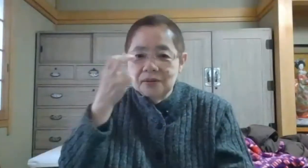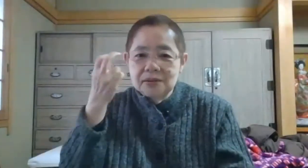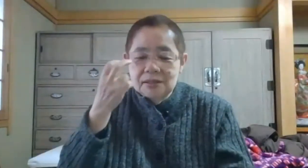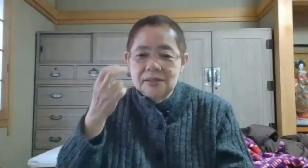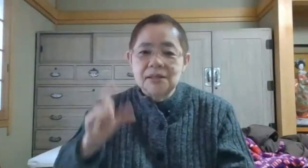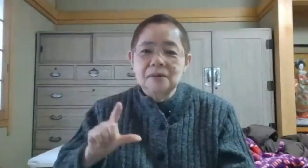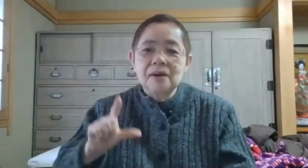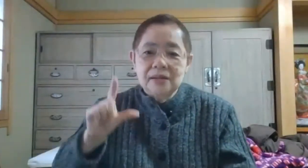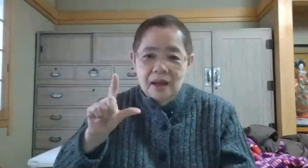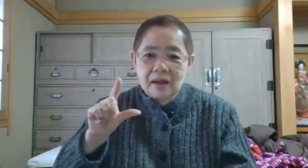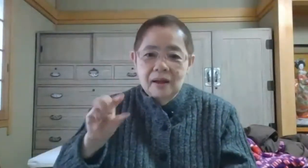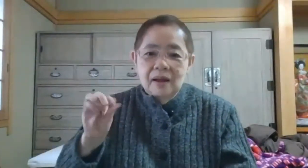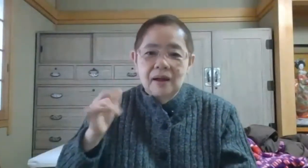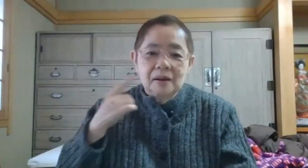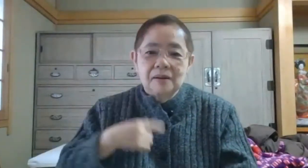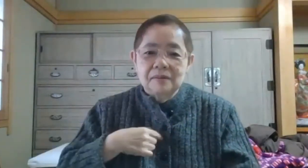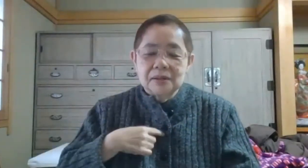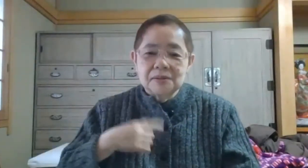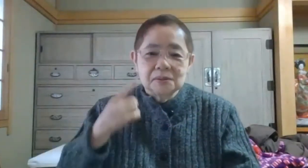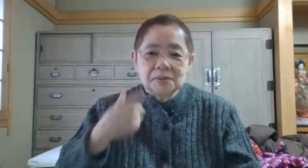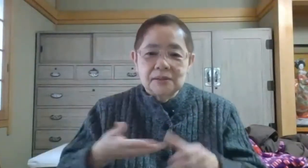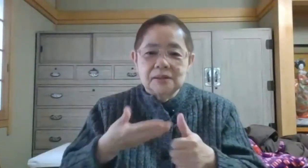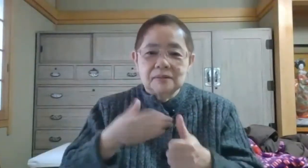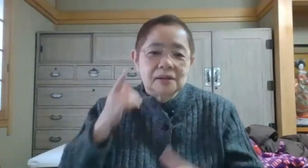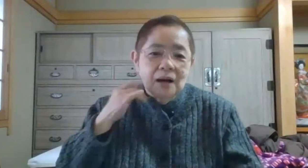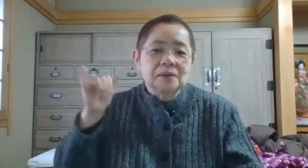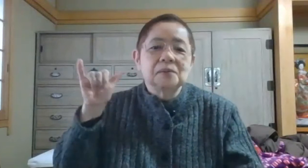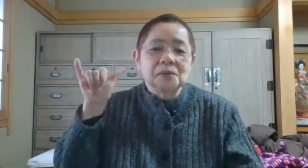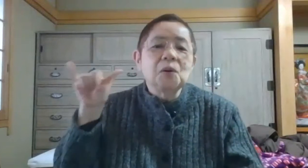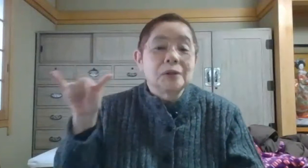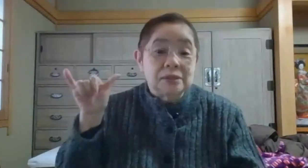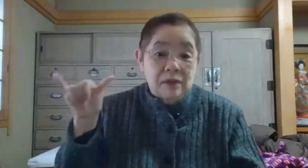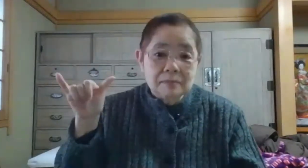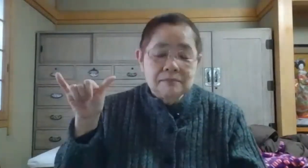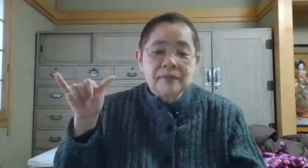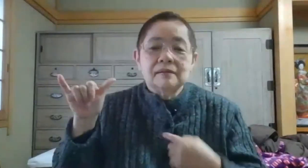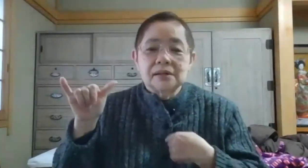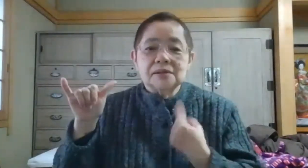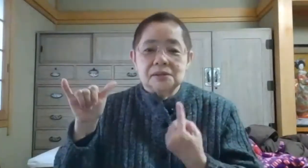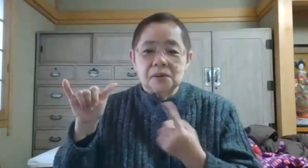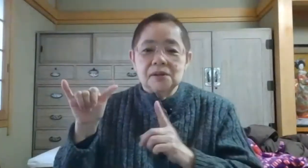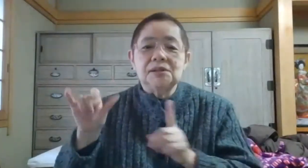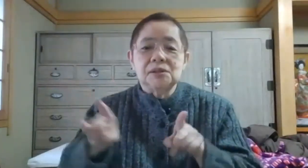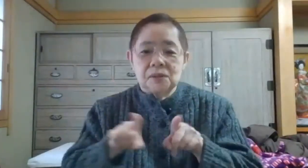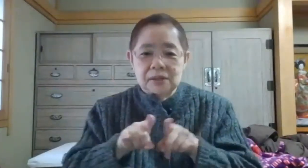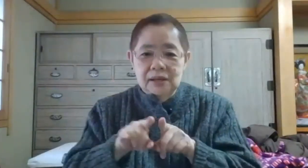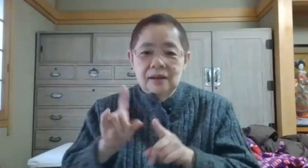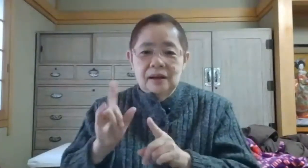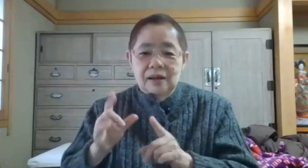認した上でえー私を育ててくれた方の両親は私と一緒にえー